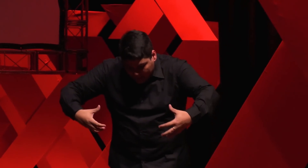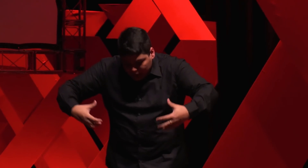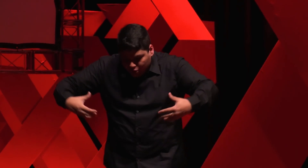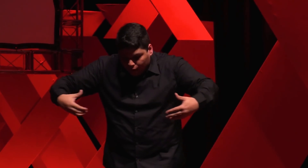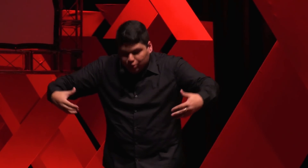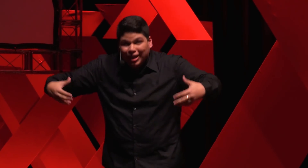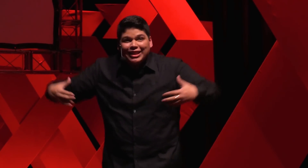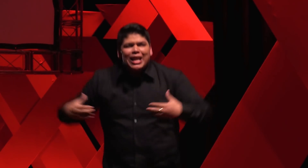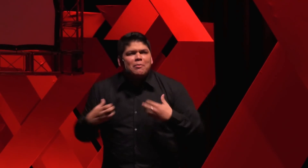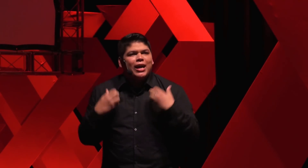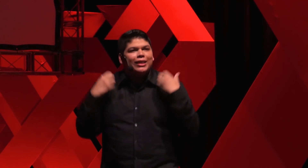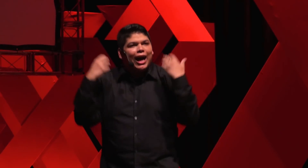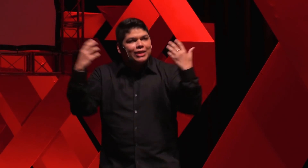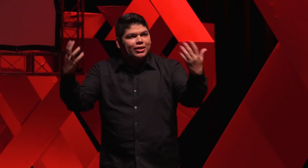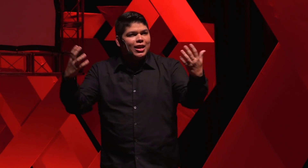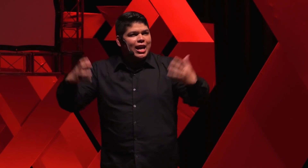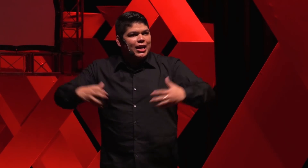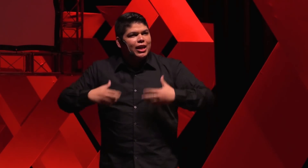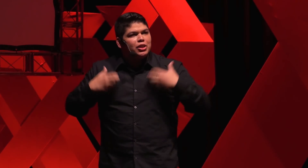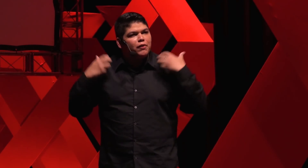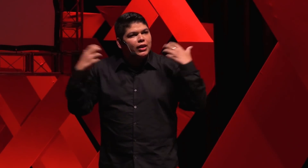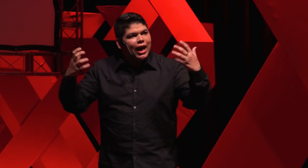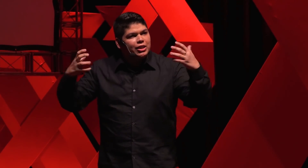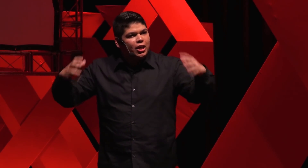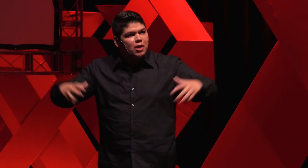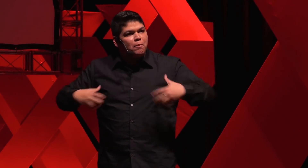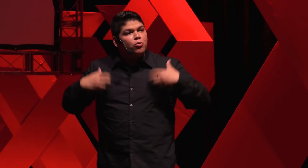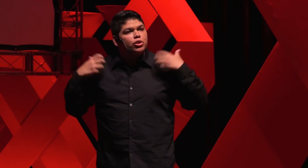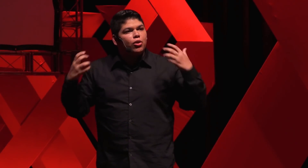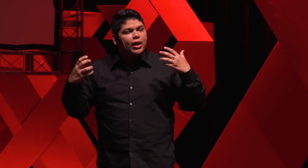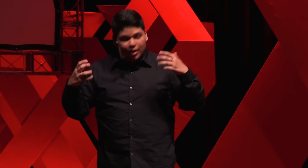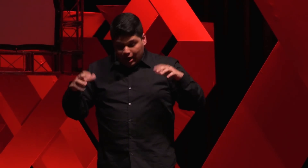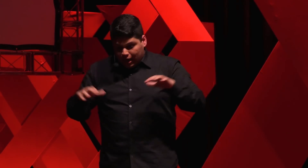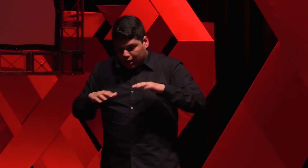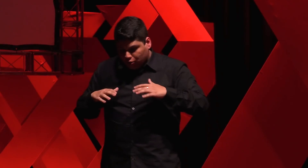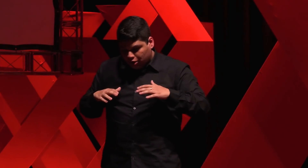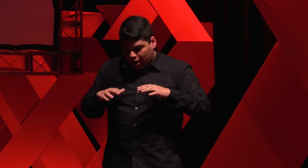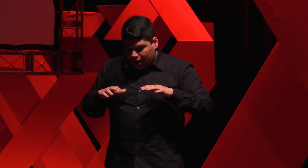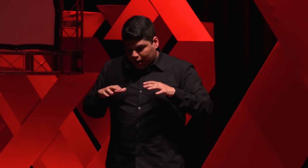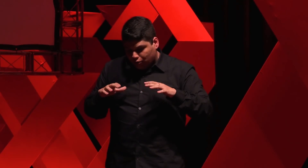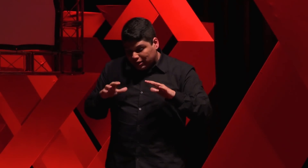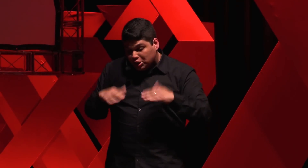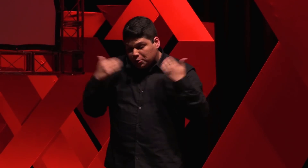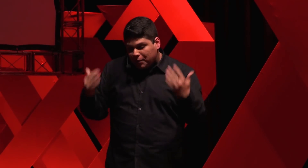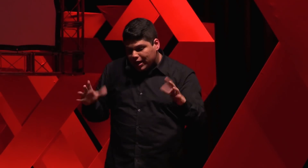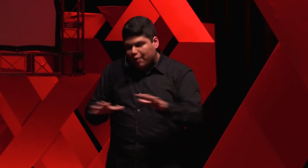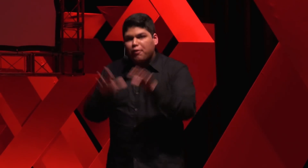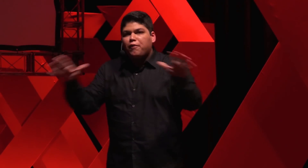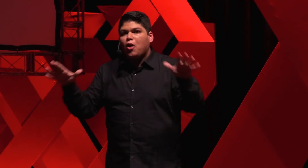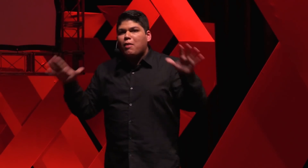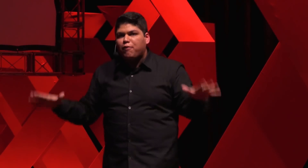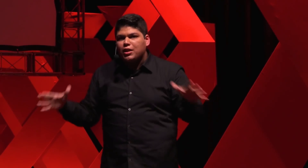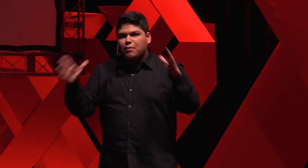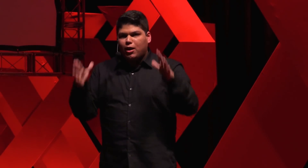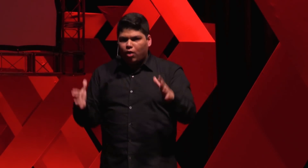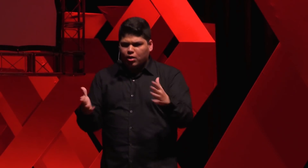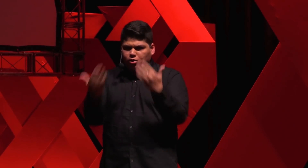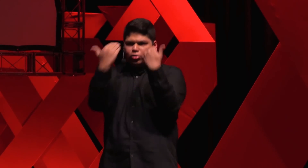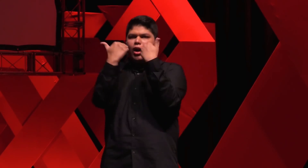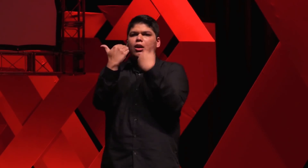religioso que dá liberdade, criatividade, que impulsiona e que nos inspira a viver uma vida melhor, não só